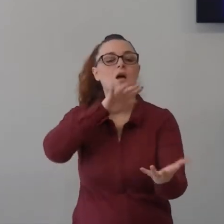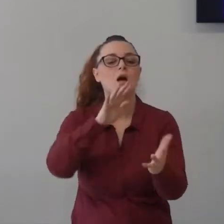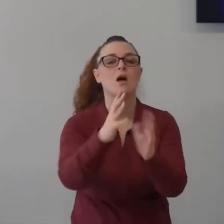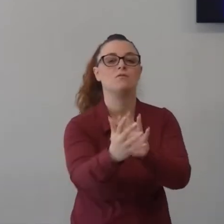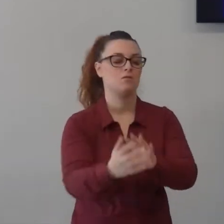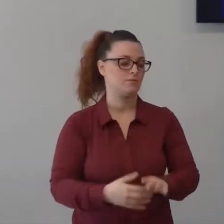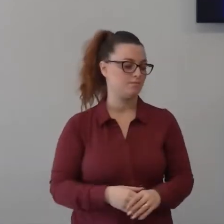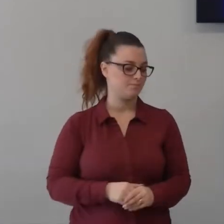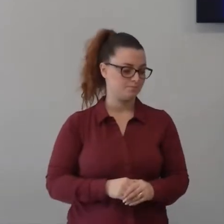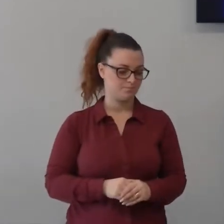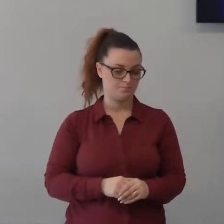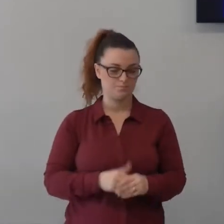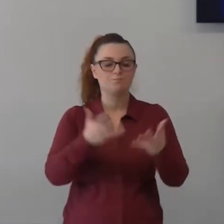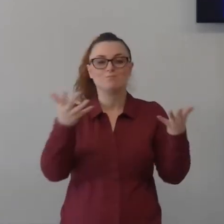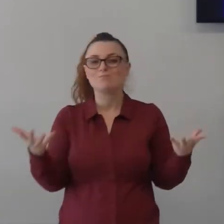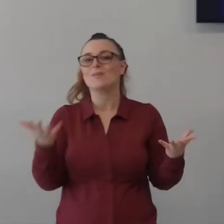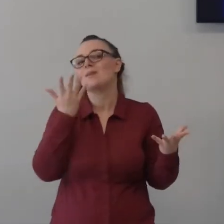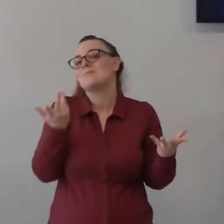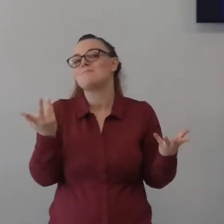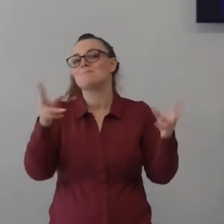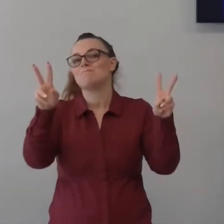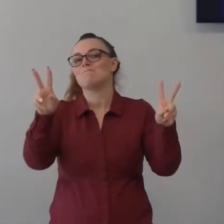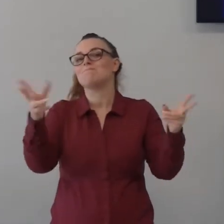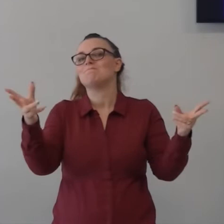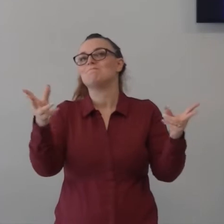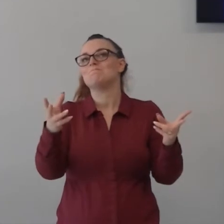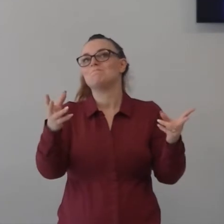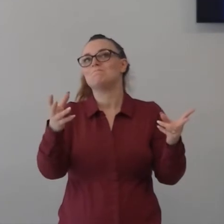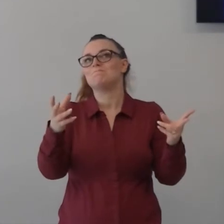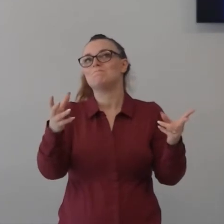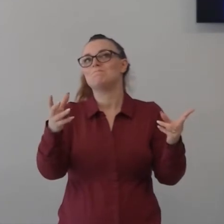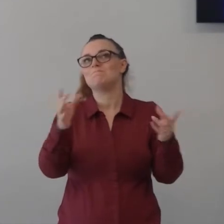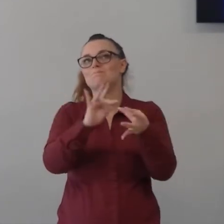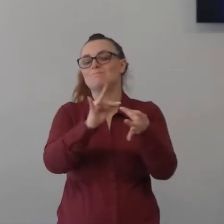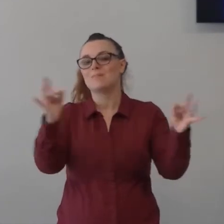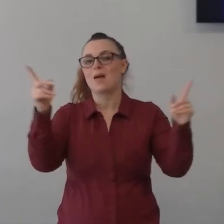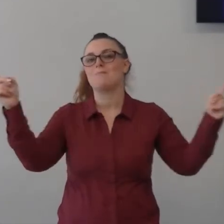parola Gesù vuole entrare nella barca vuole entrare nella barca